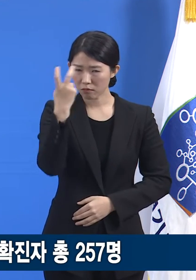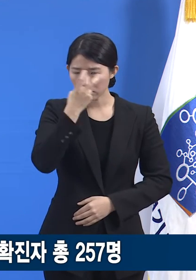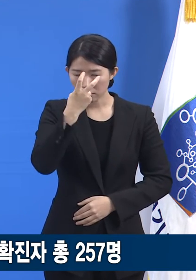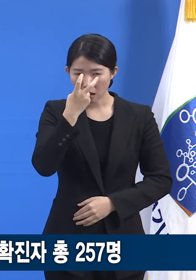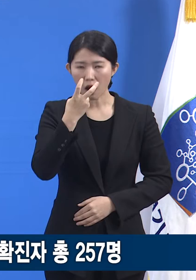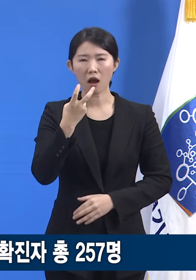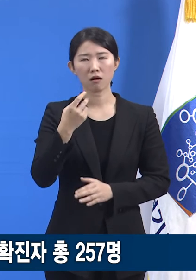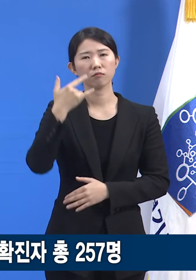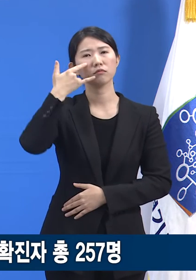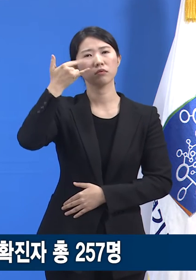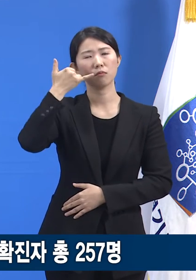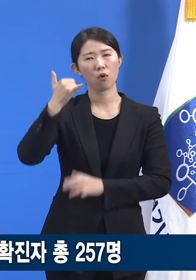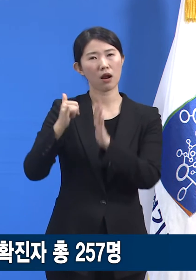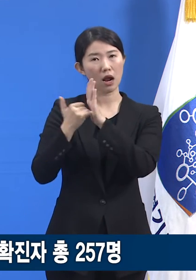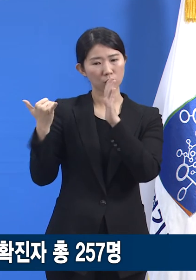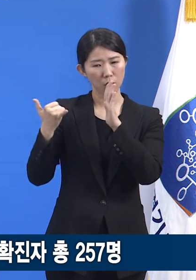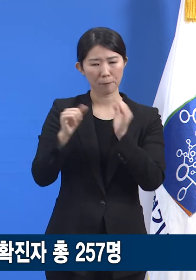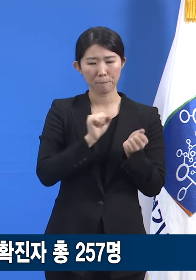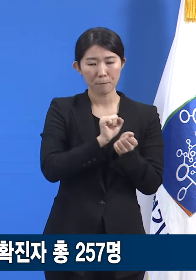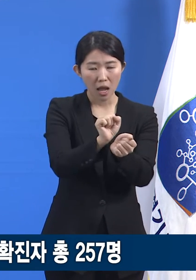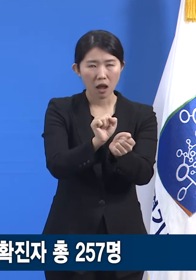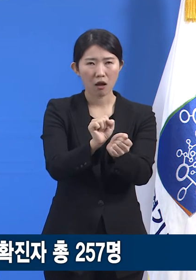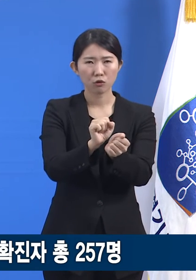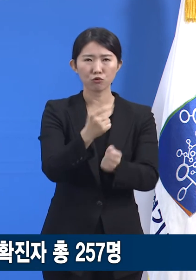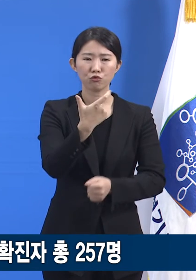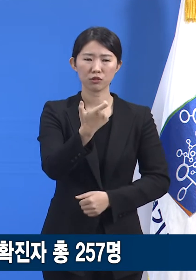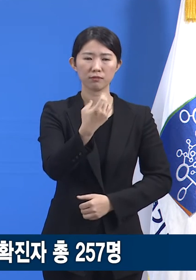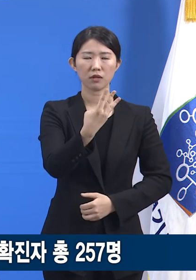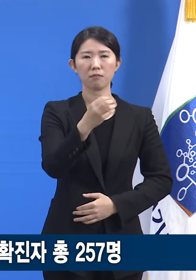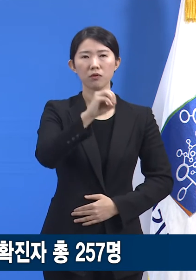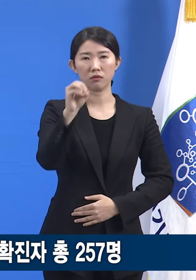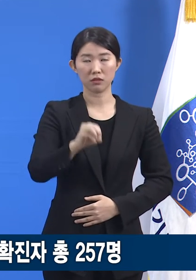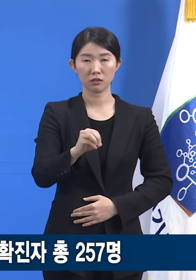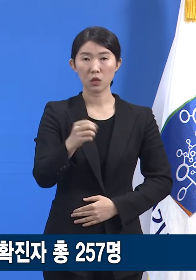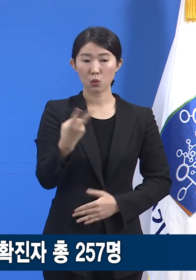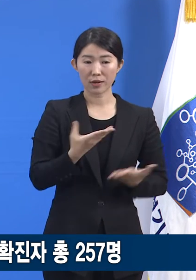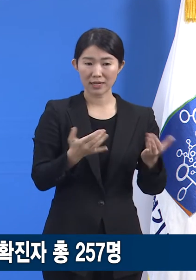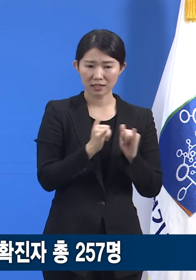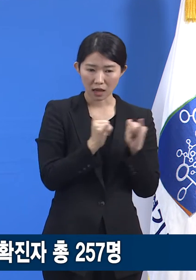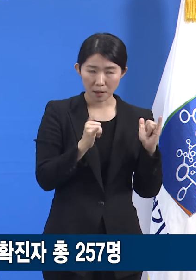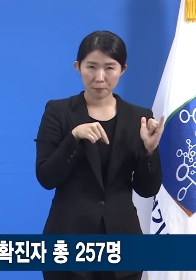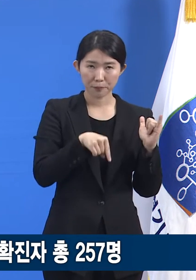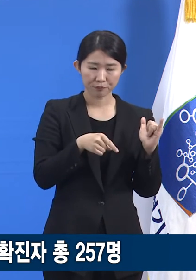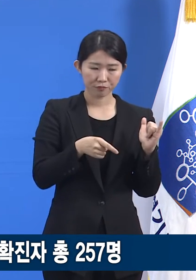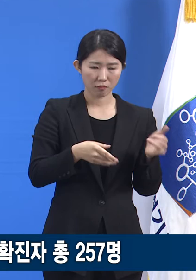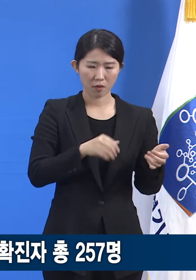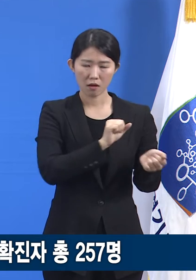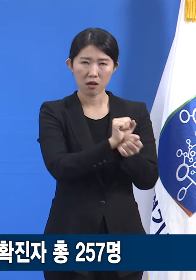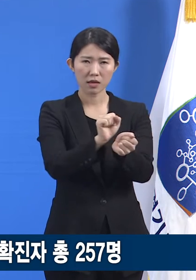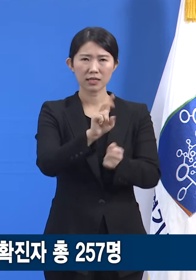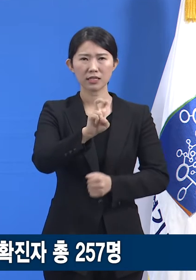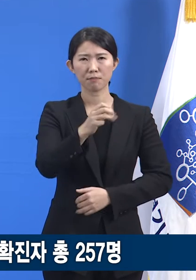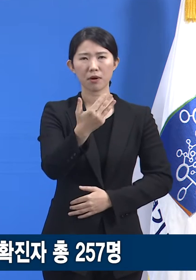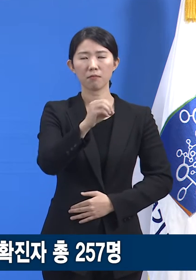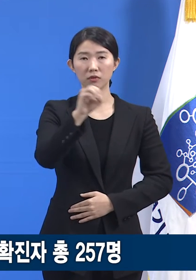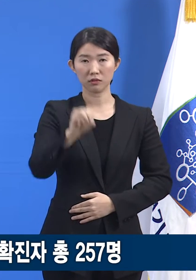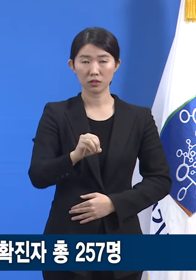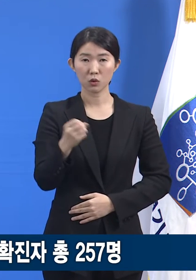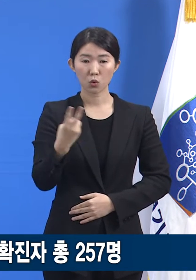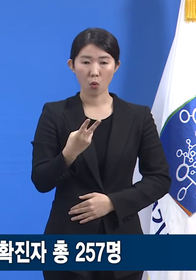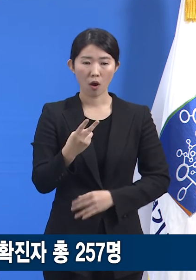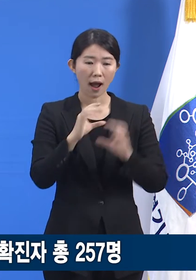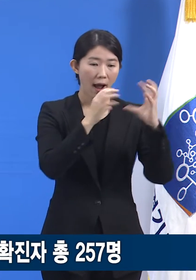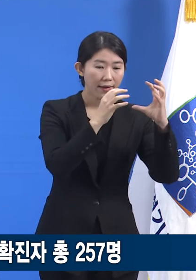감염이 63%로 가장 많고 교직원을 통한 감염이 28%, 동료 원생을 통한